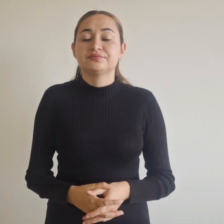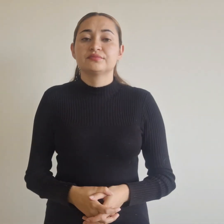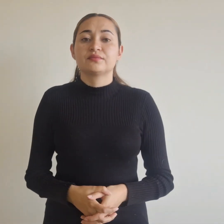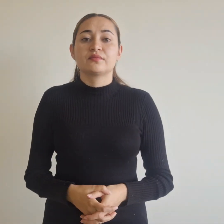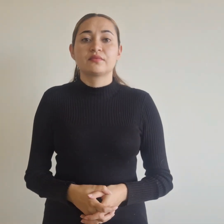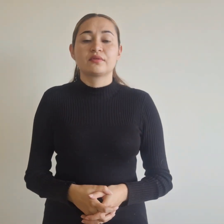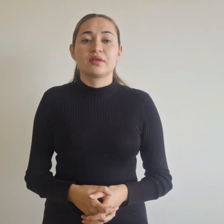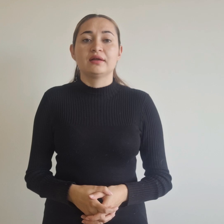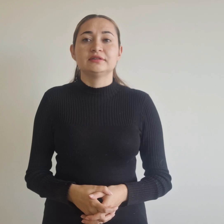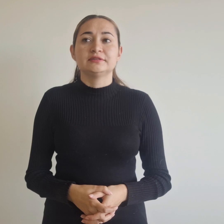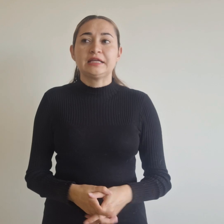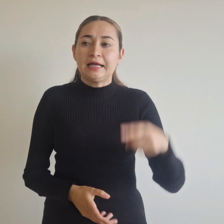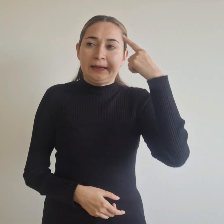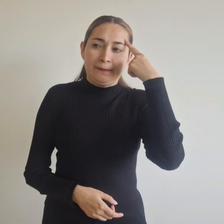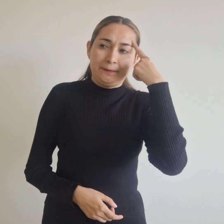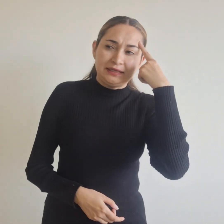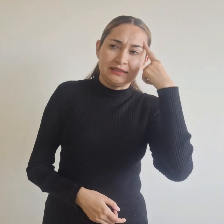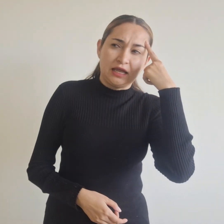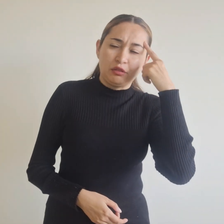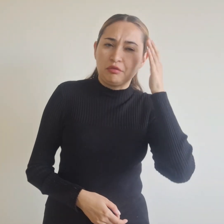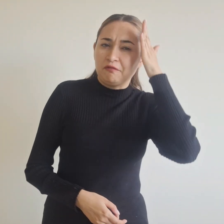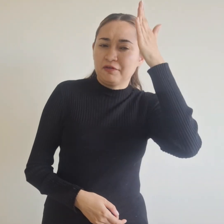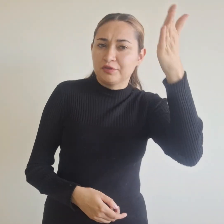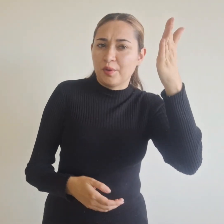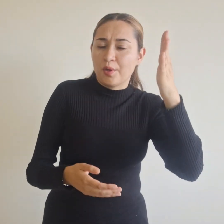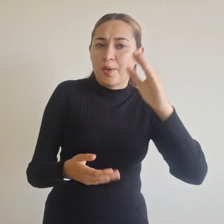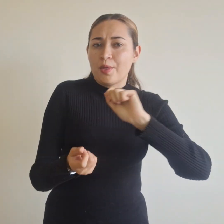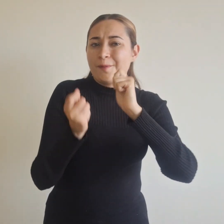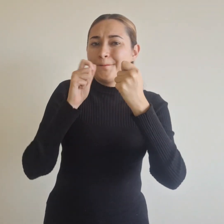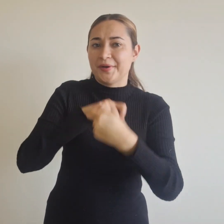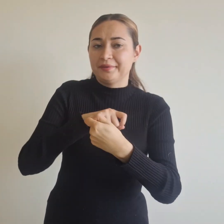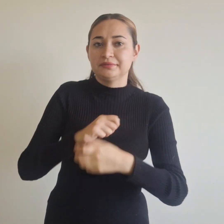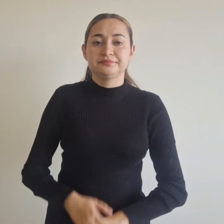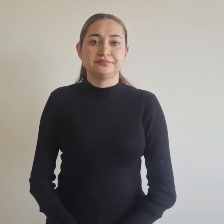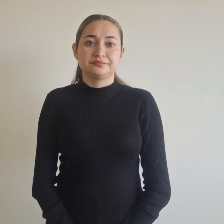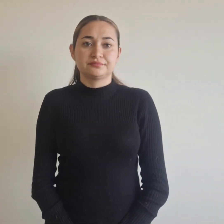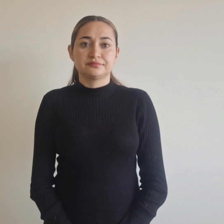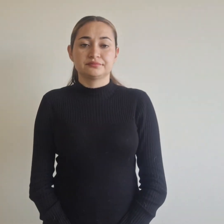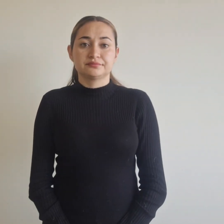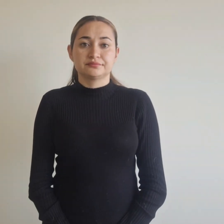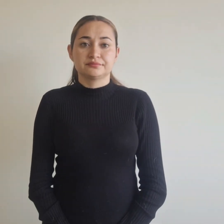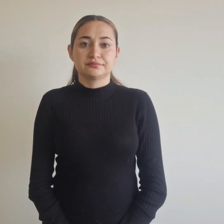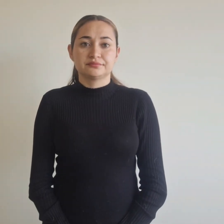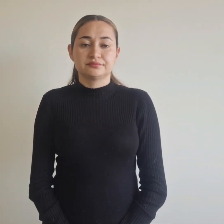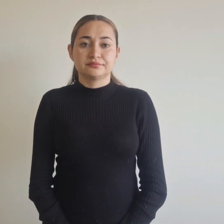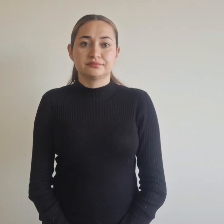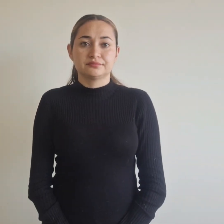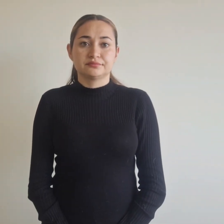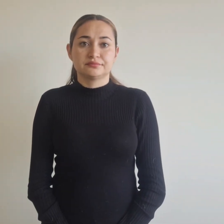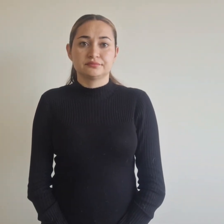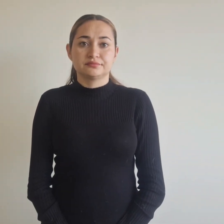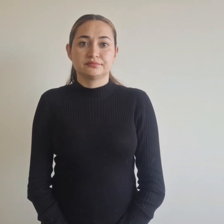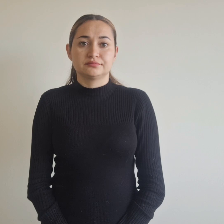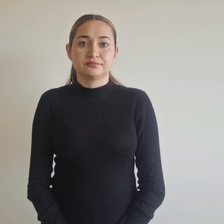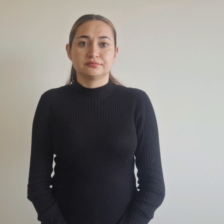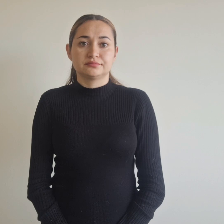considerando posibles modificaciones a esta medida. Se insta a los ciudadanos a cumplir